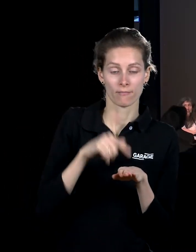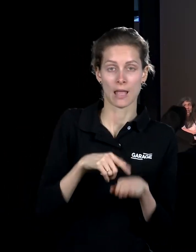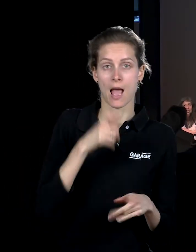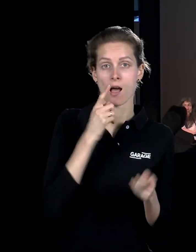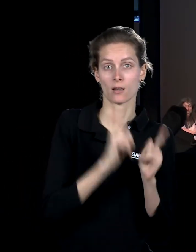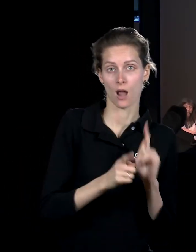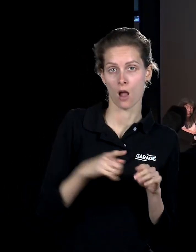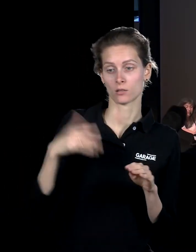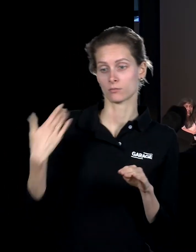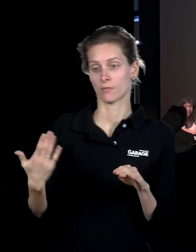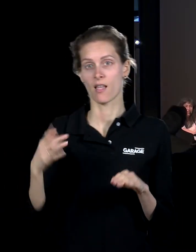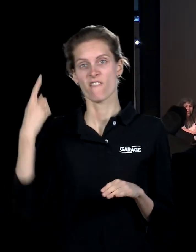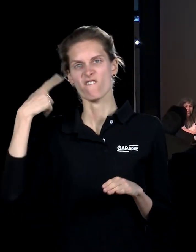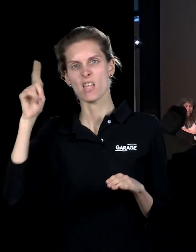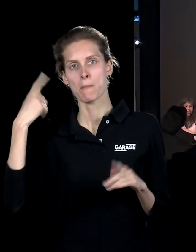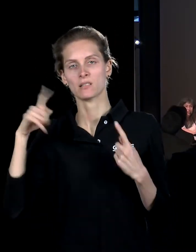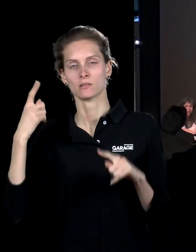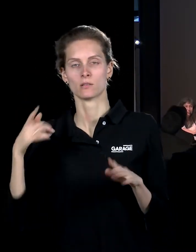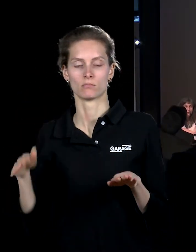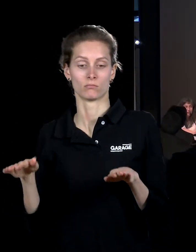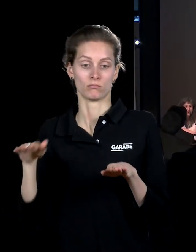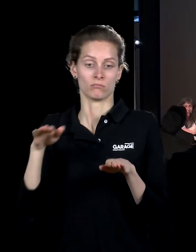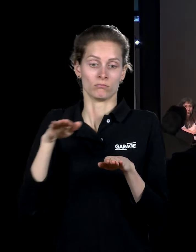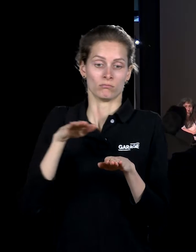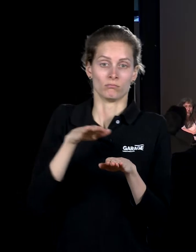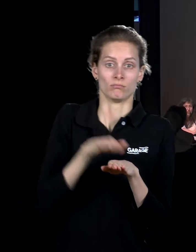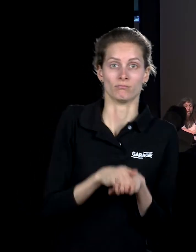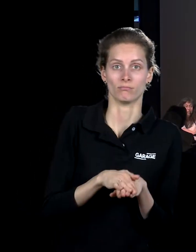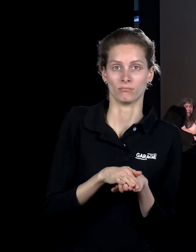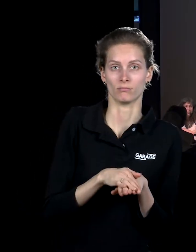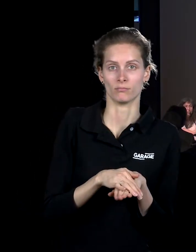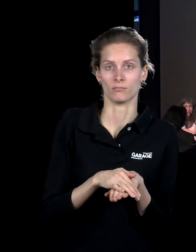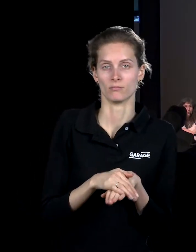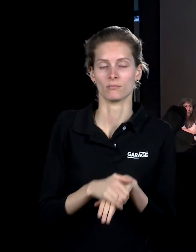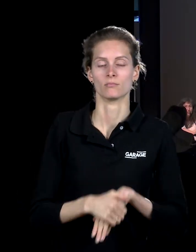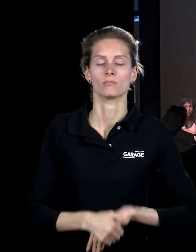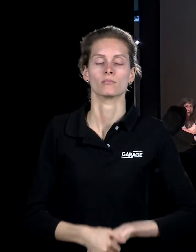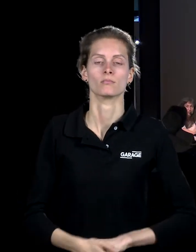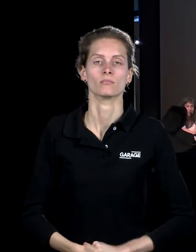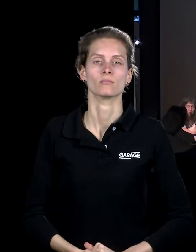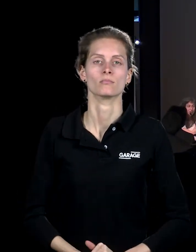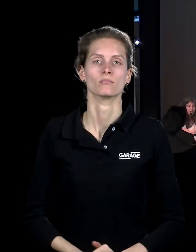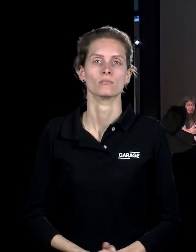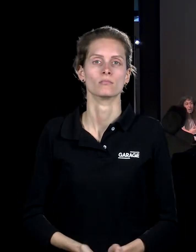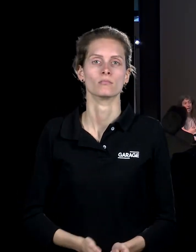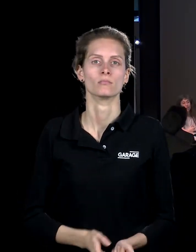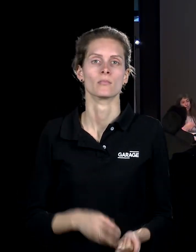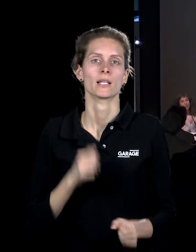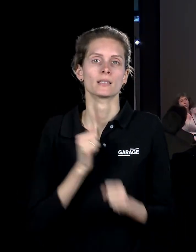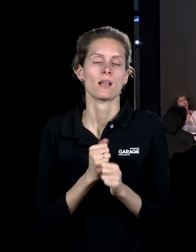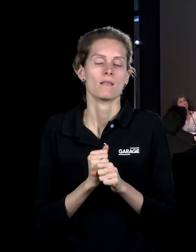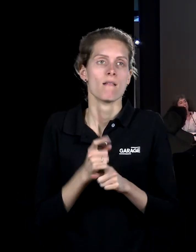наслоения документации места на само это место, ремейка произведения, которое делает его реальным,